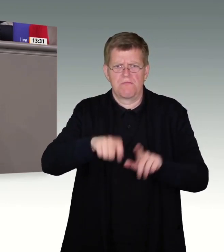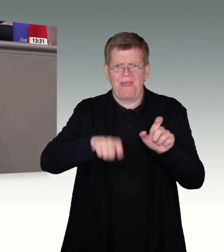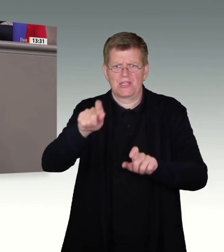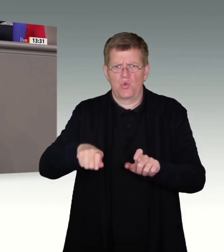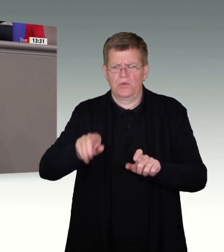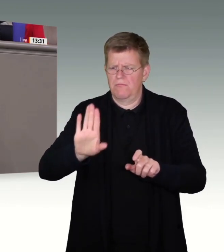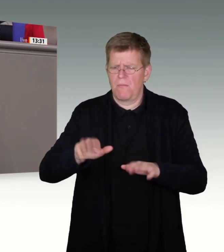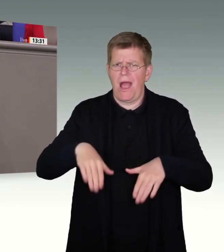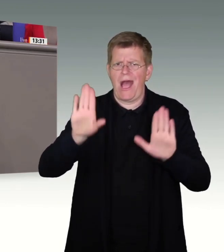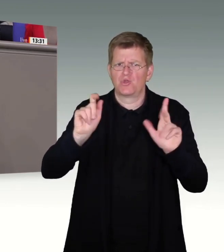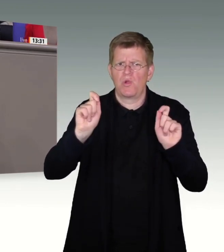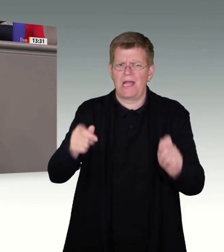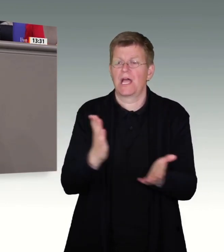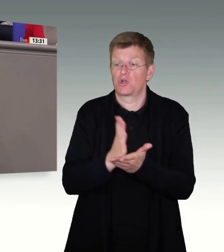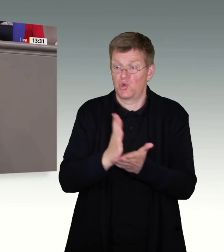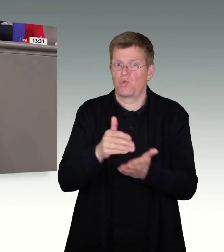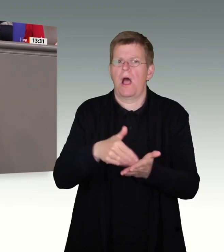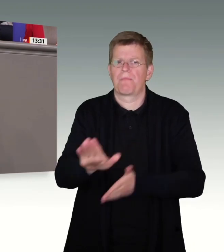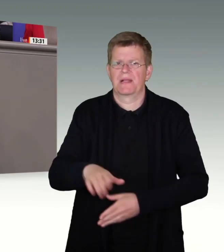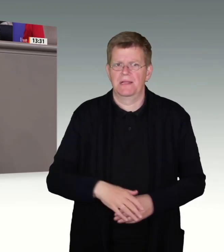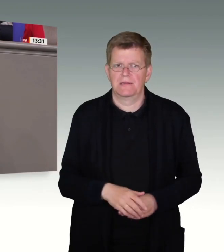Asylantrag abgelehnt wurde.